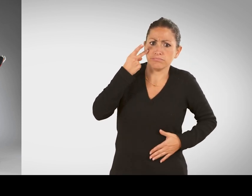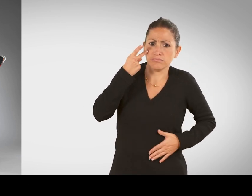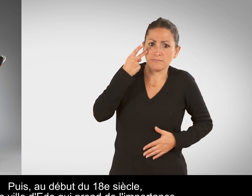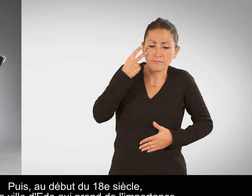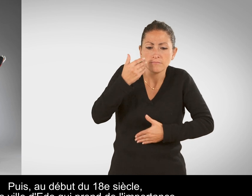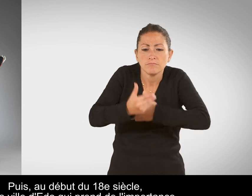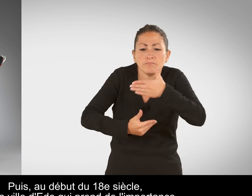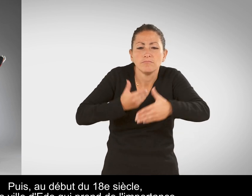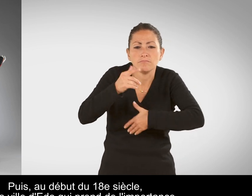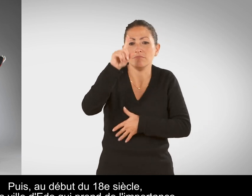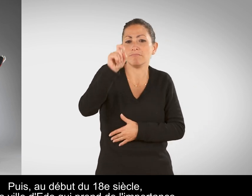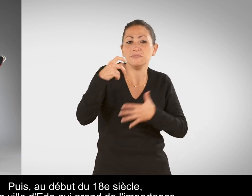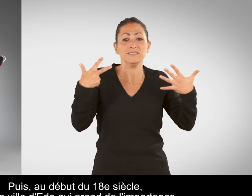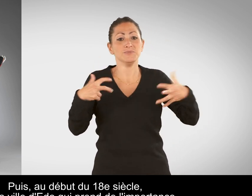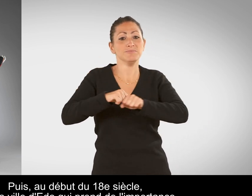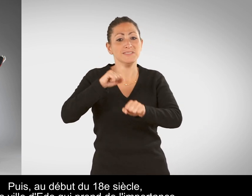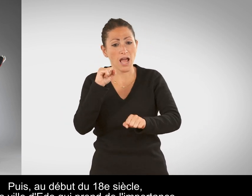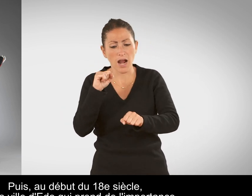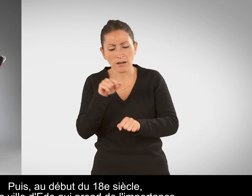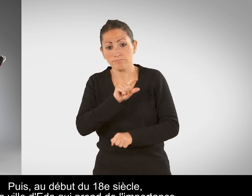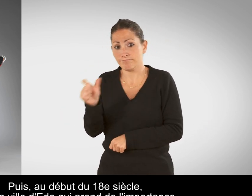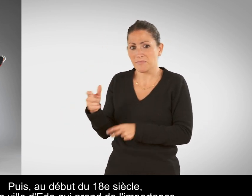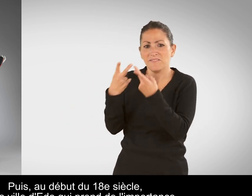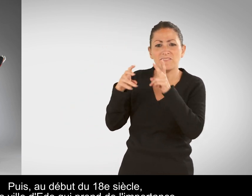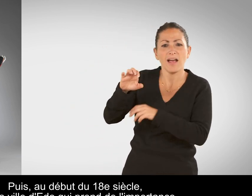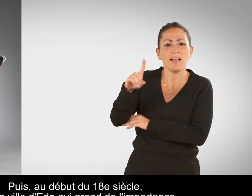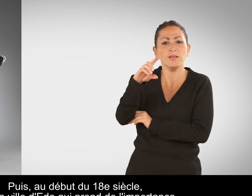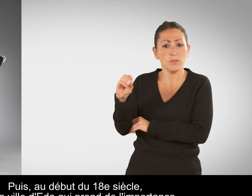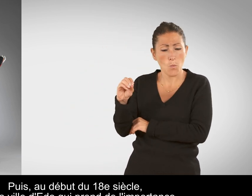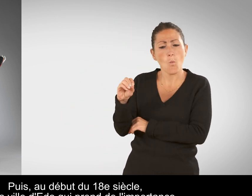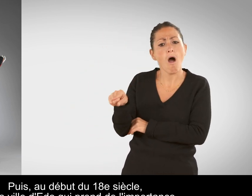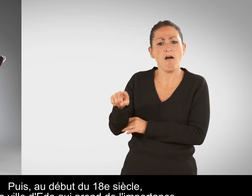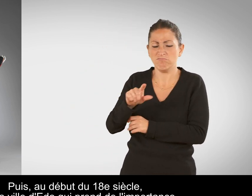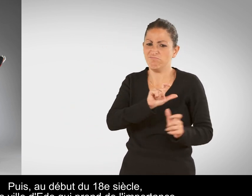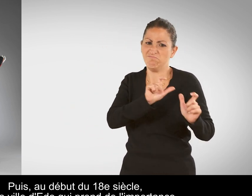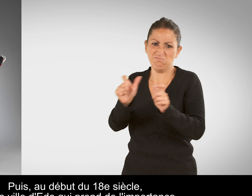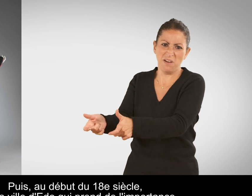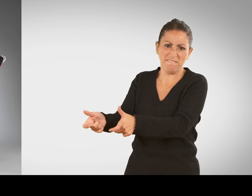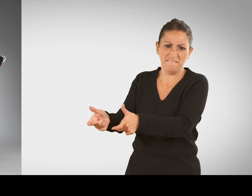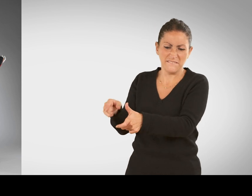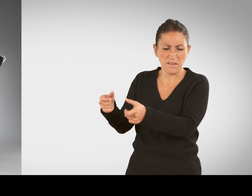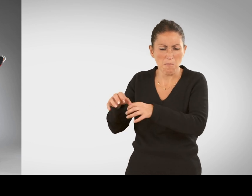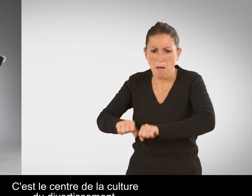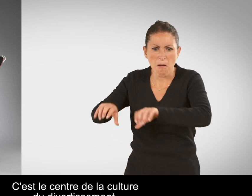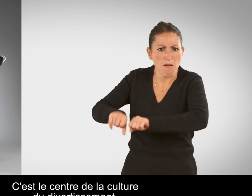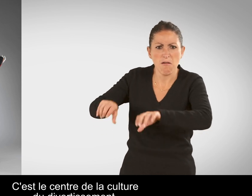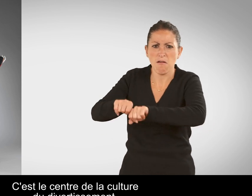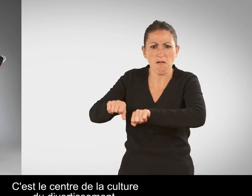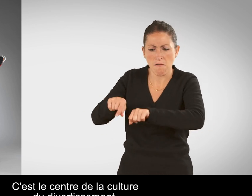Puis, au début du XVIIIe siècle, c'est la ville d'Edo qui prend de l'importance C'est le centre de la